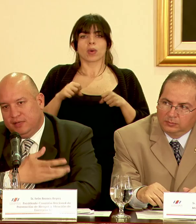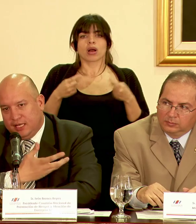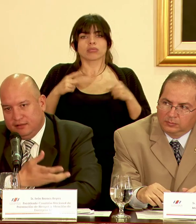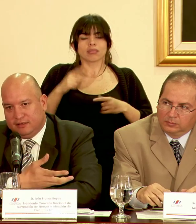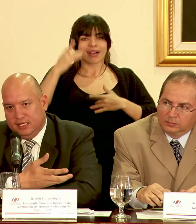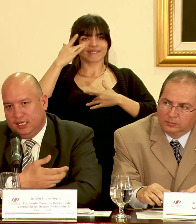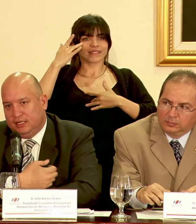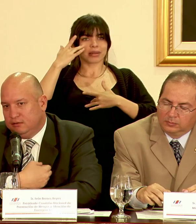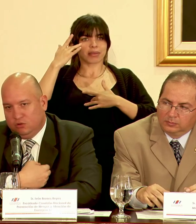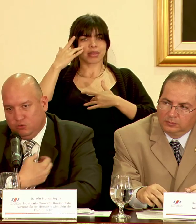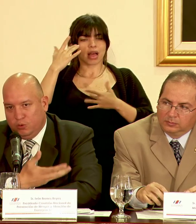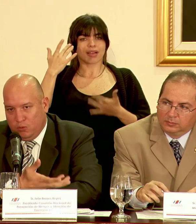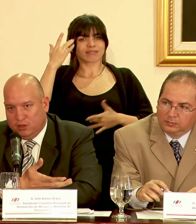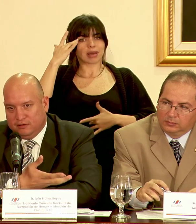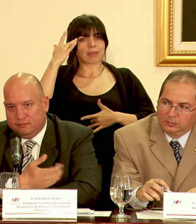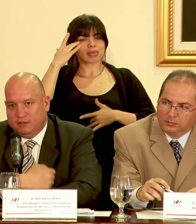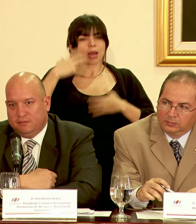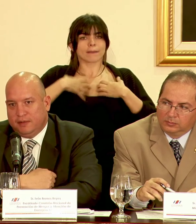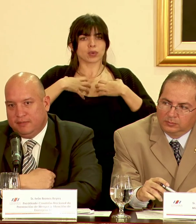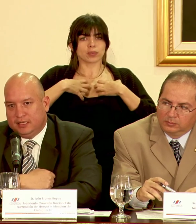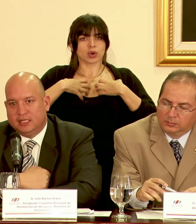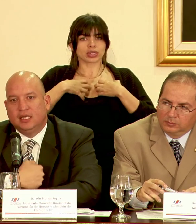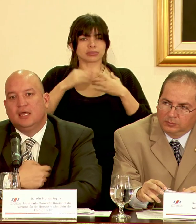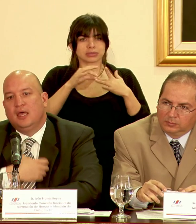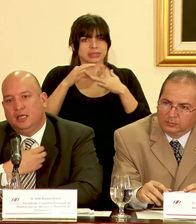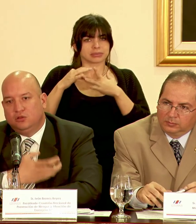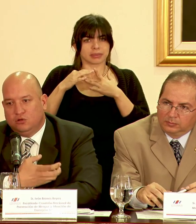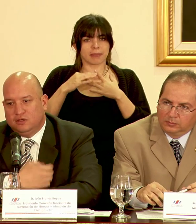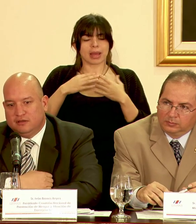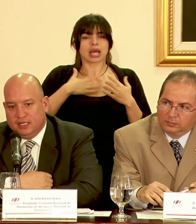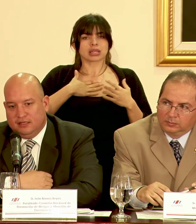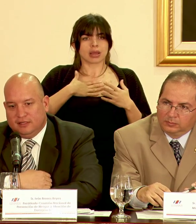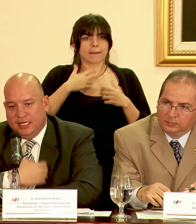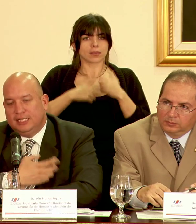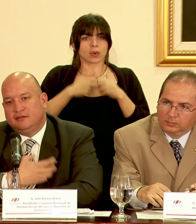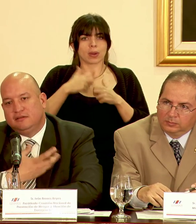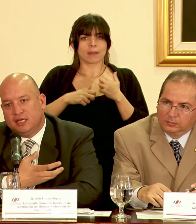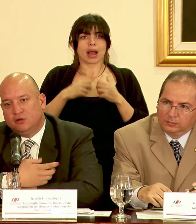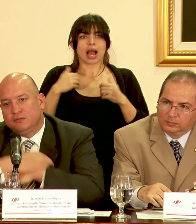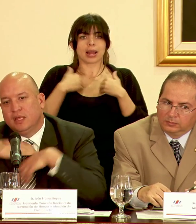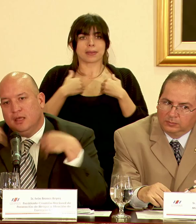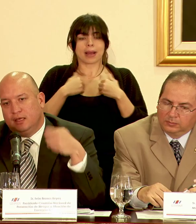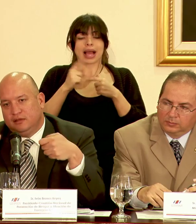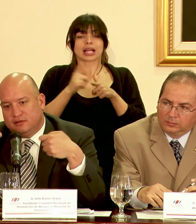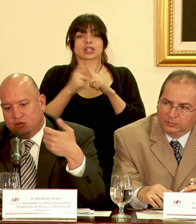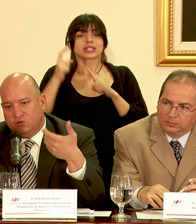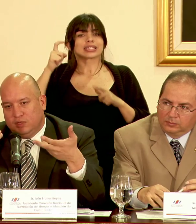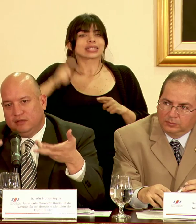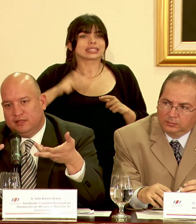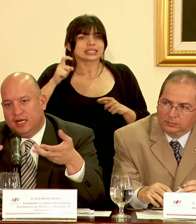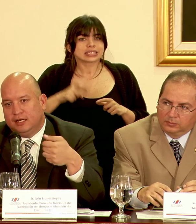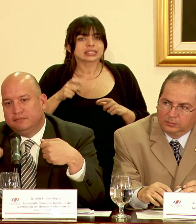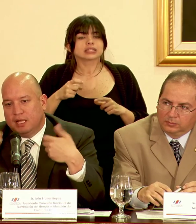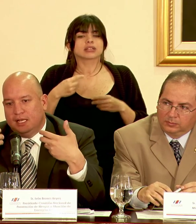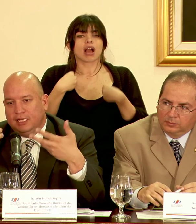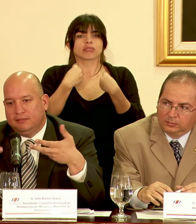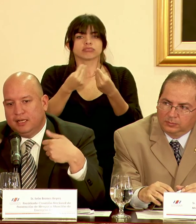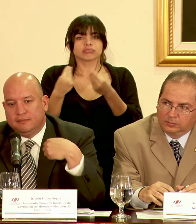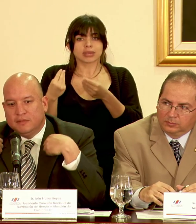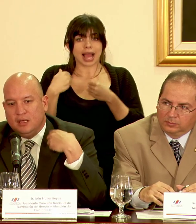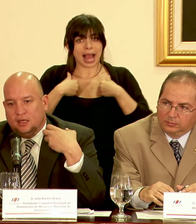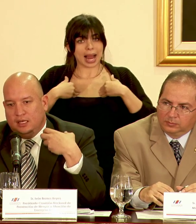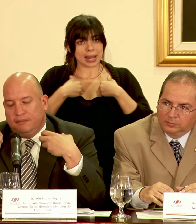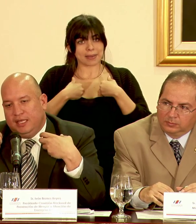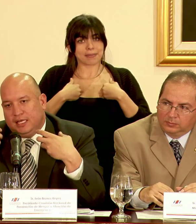enfermedades en los pulmones principalmente entonces es necesario suministrar al